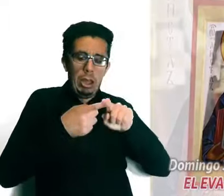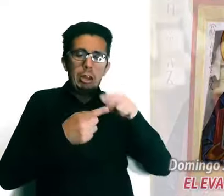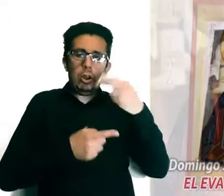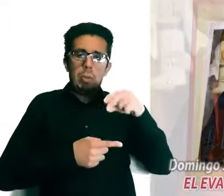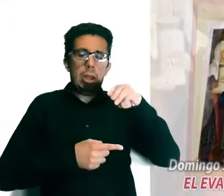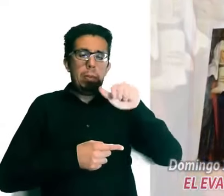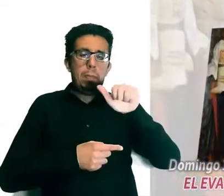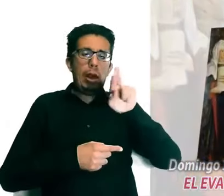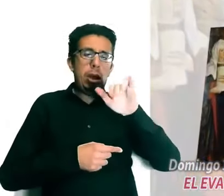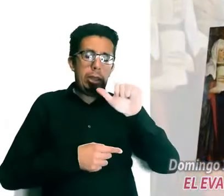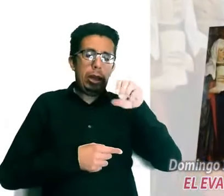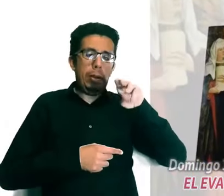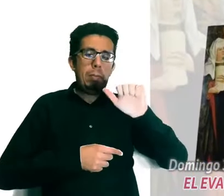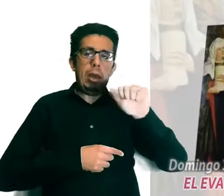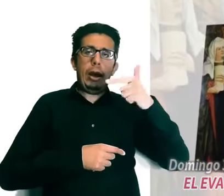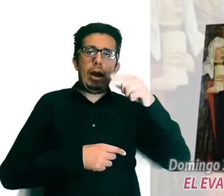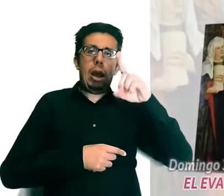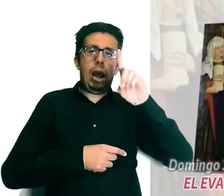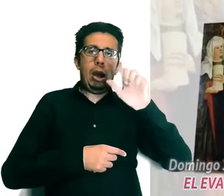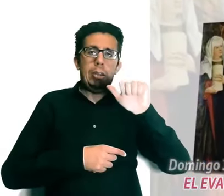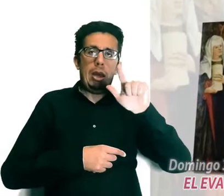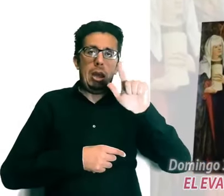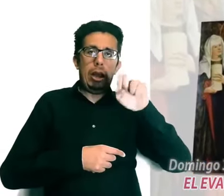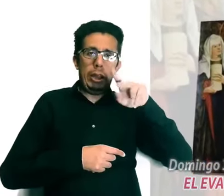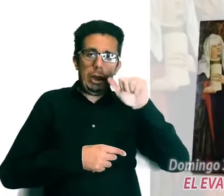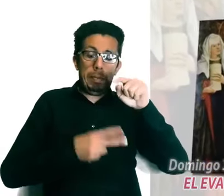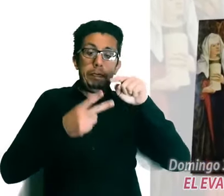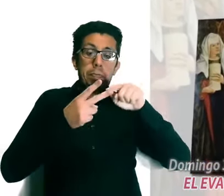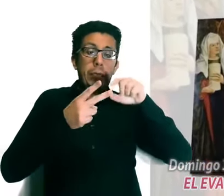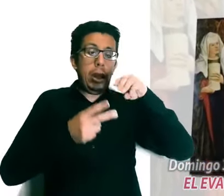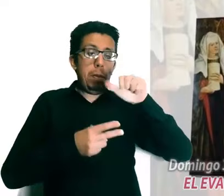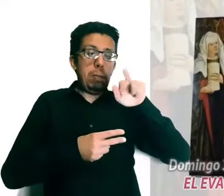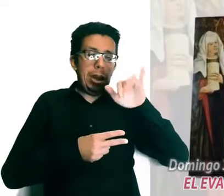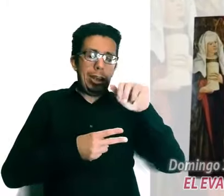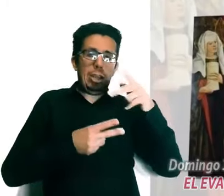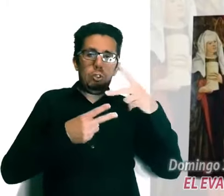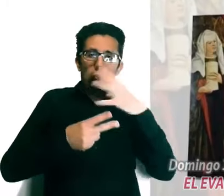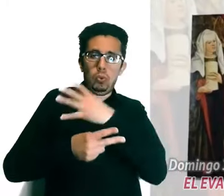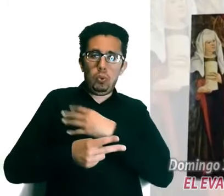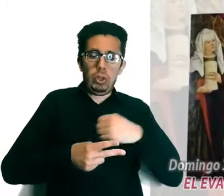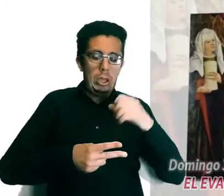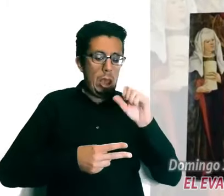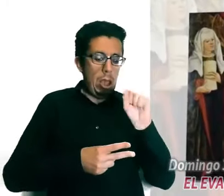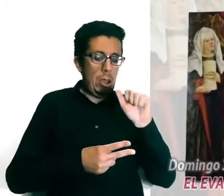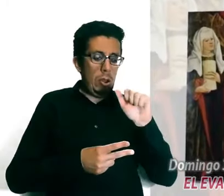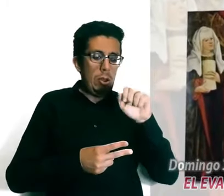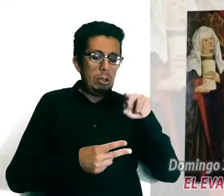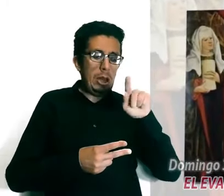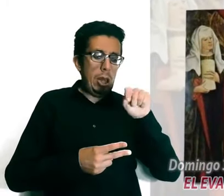María, la madre de Santiago y Salomé, compraron perfumes para ir a embalsamar a Jesús.